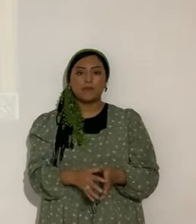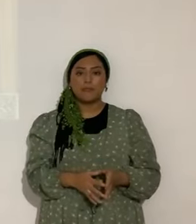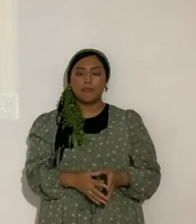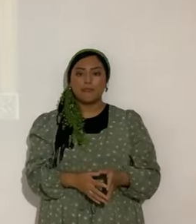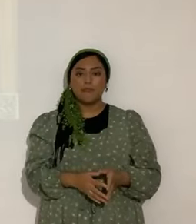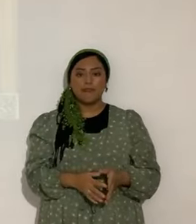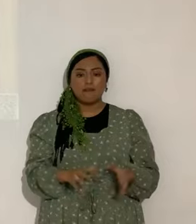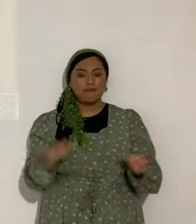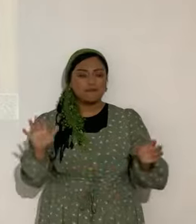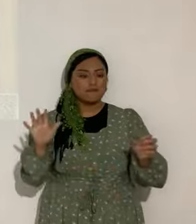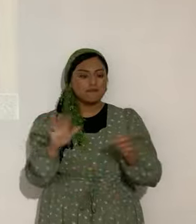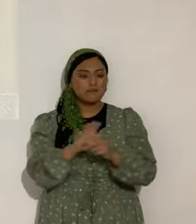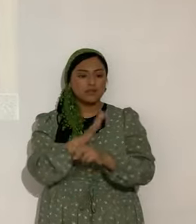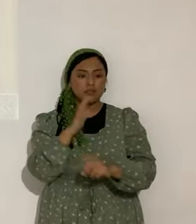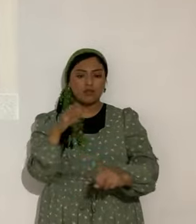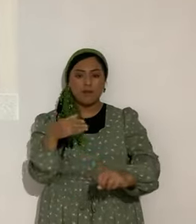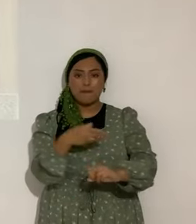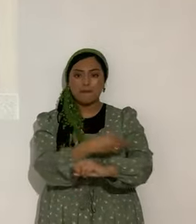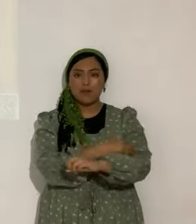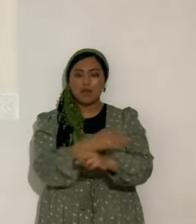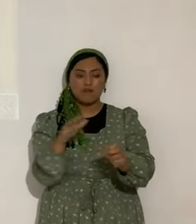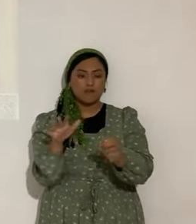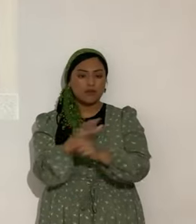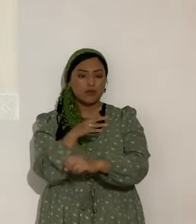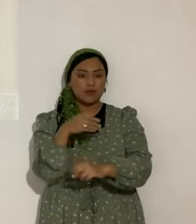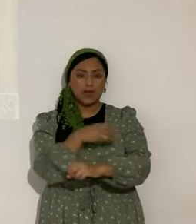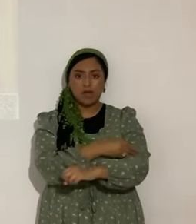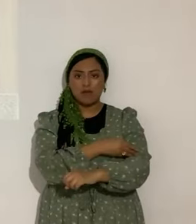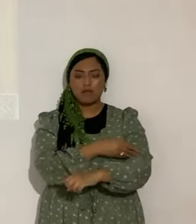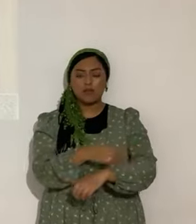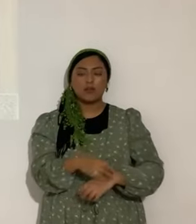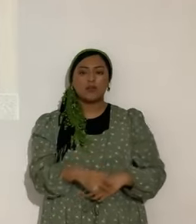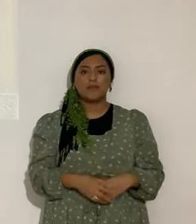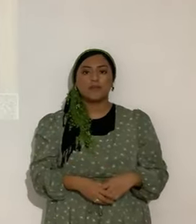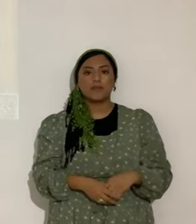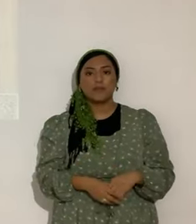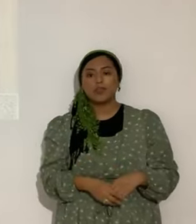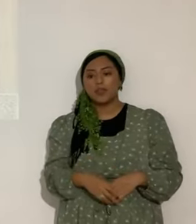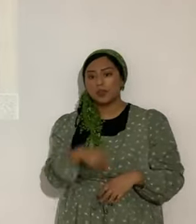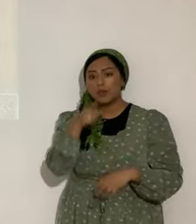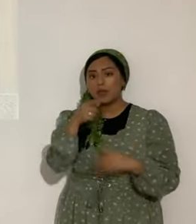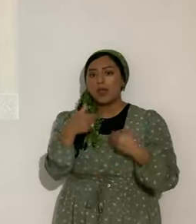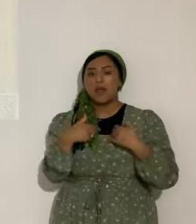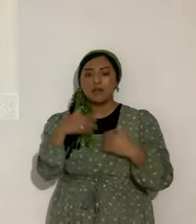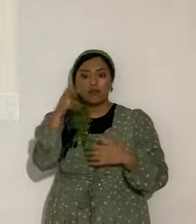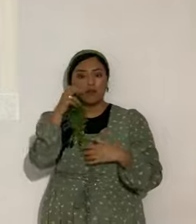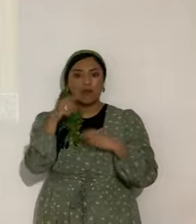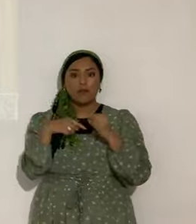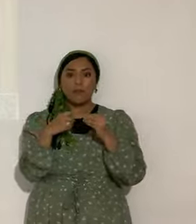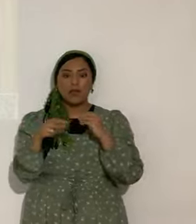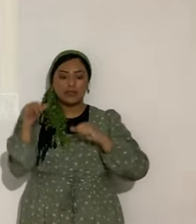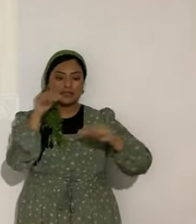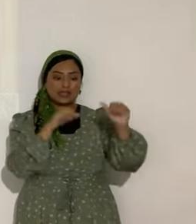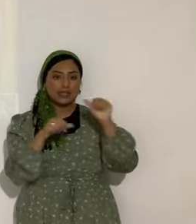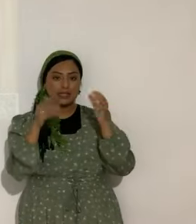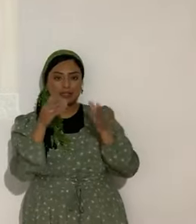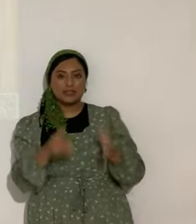Es superpoderosa hermanos. Superpoderosa. Eso que has oído de los científicos. Que dicen que no hemos.